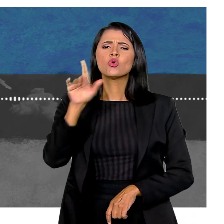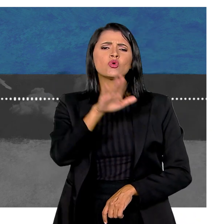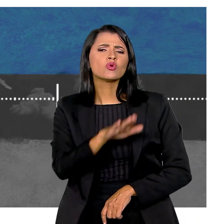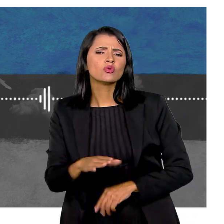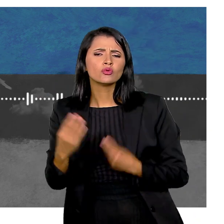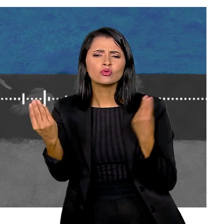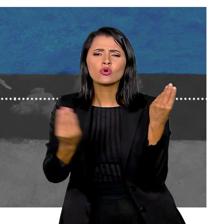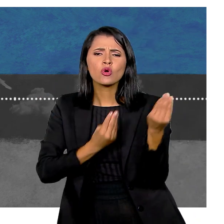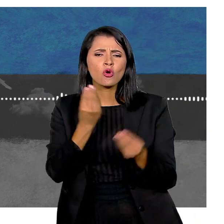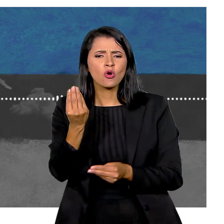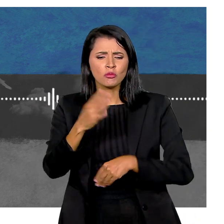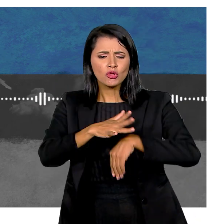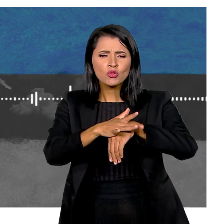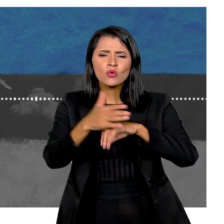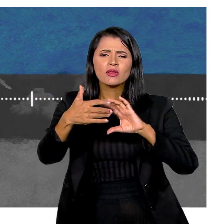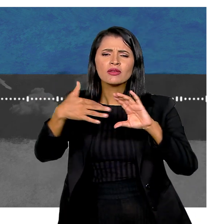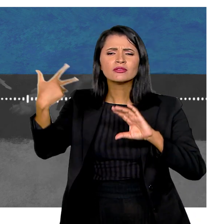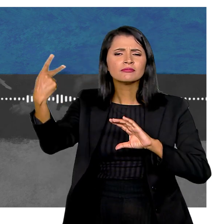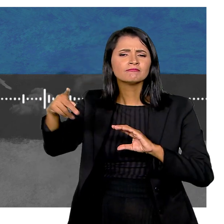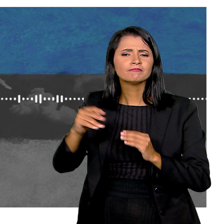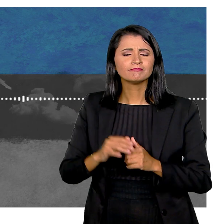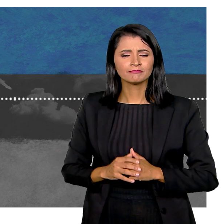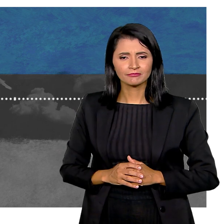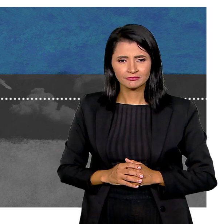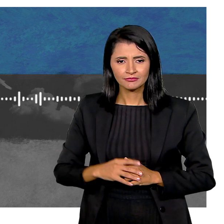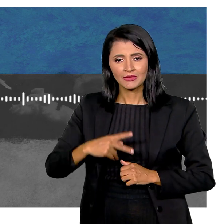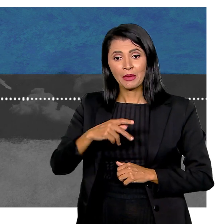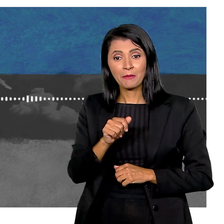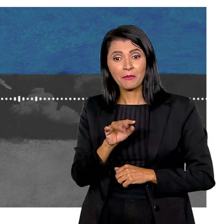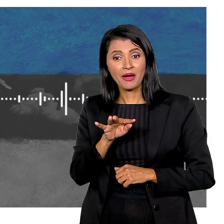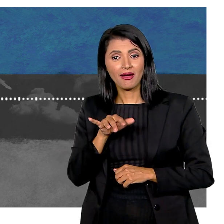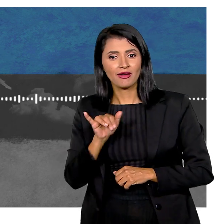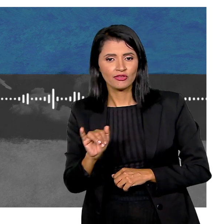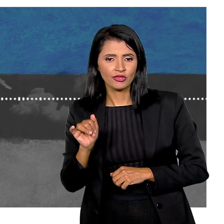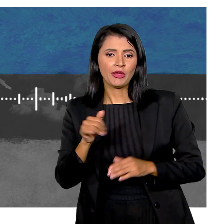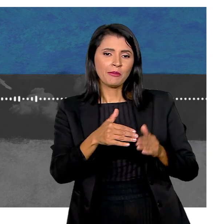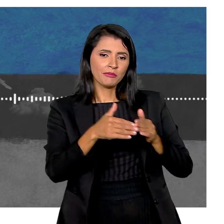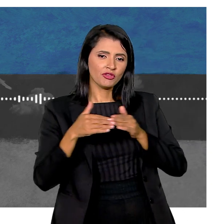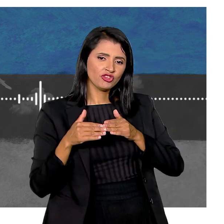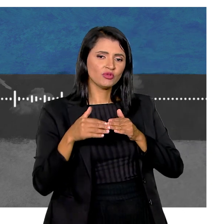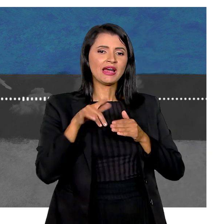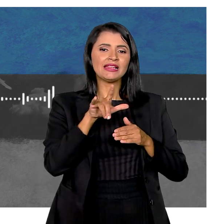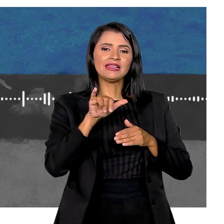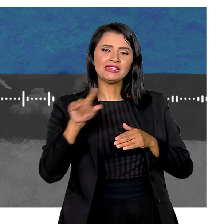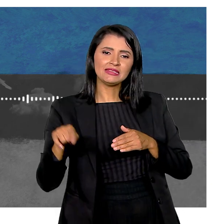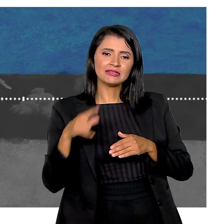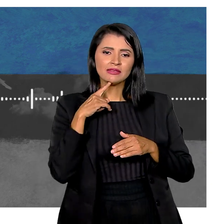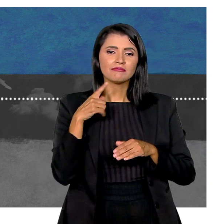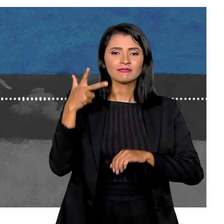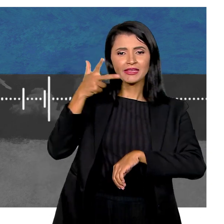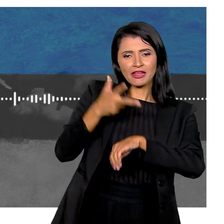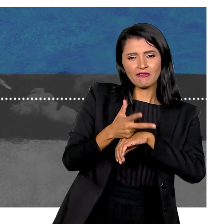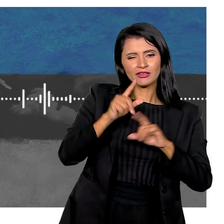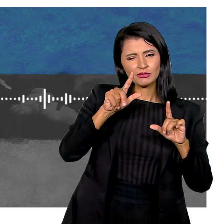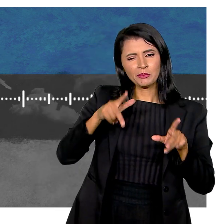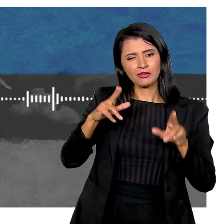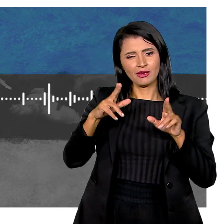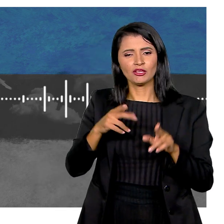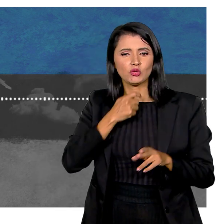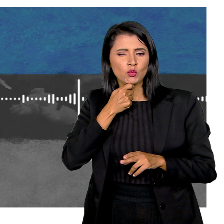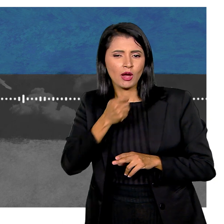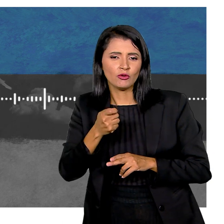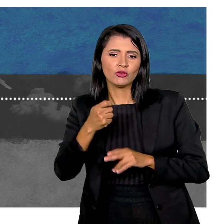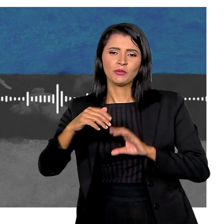E os pequenininhos? Como é que é ter uma doença rara para eles? A Pathy pediu aos pais da Alicecília Que gravassem um trechinho E